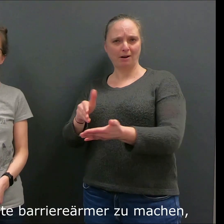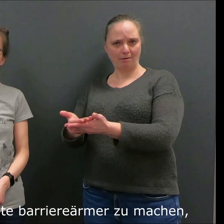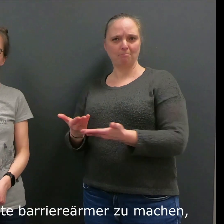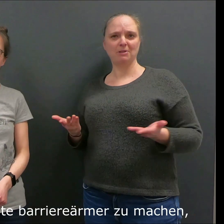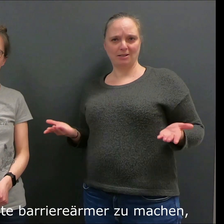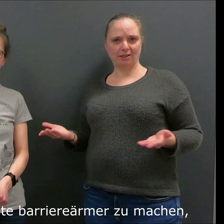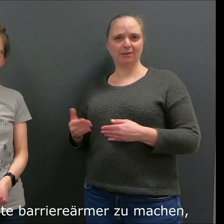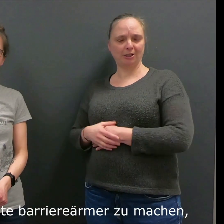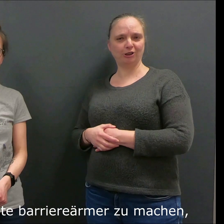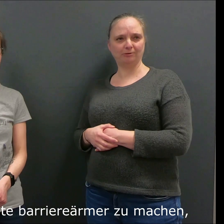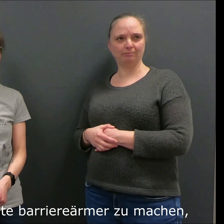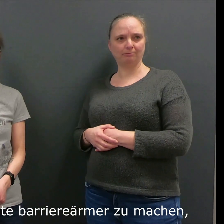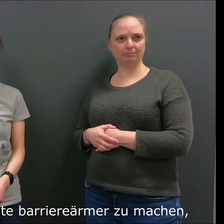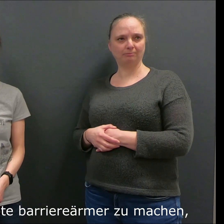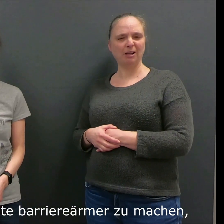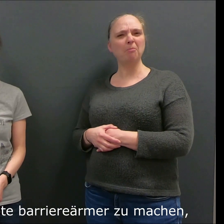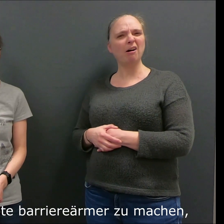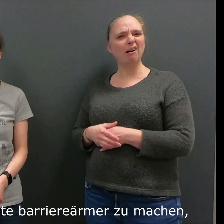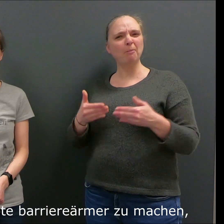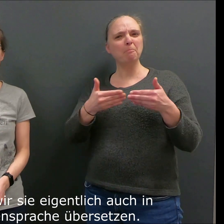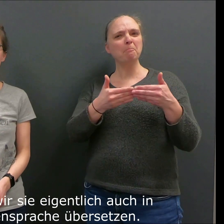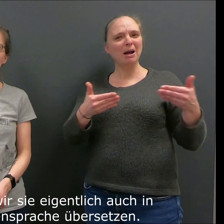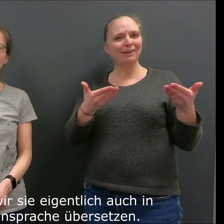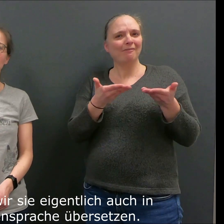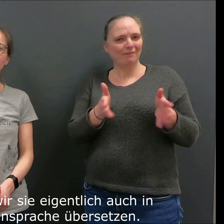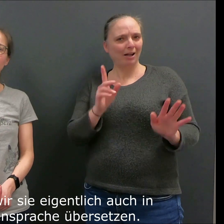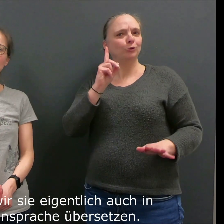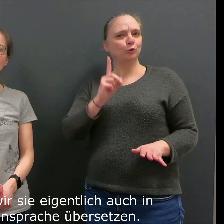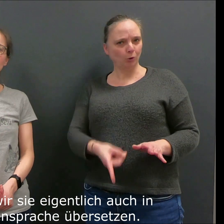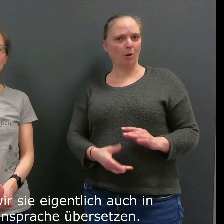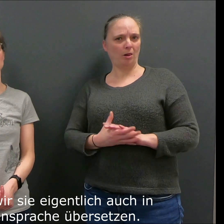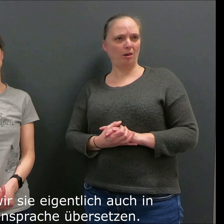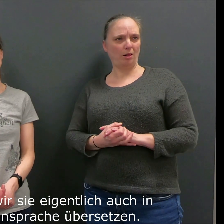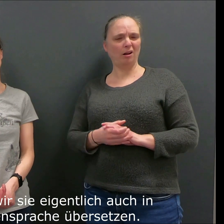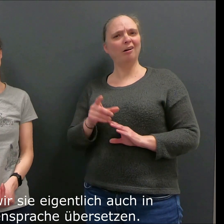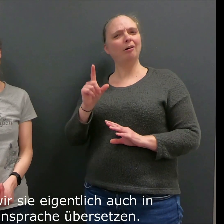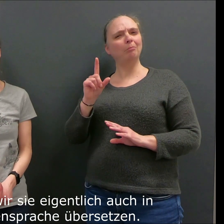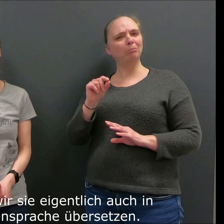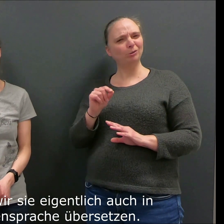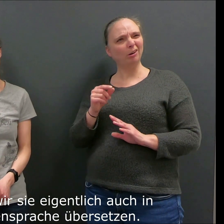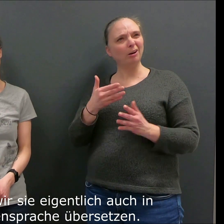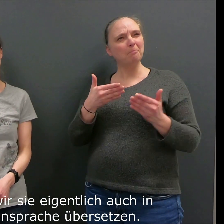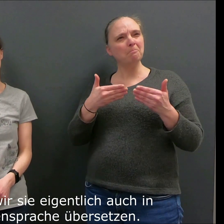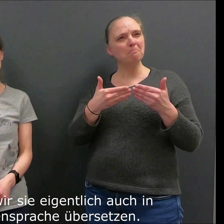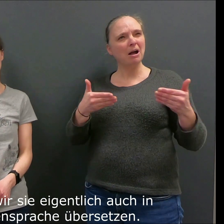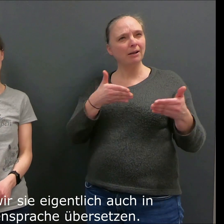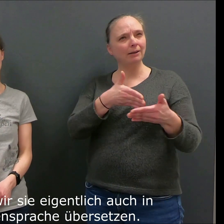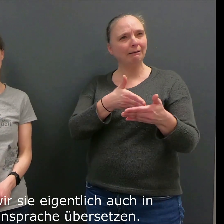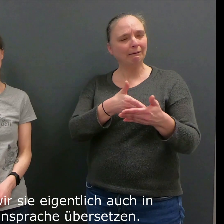Um unsere Angebote barriereärmer zu machen, müssten wir sie eigentlich auch in Gebärdensprache übersetzen.